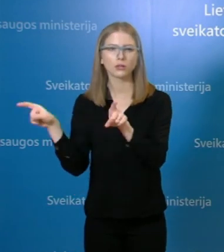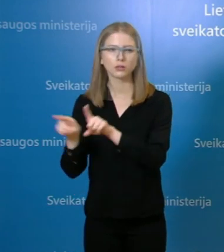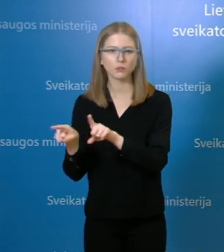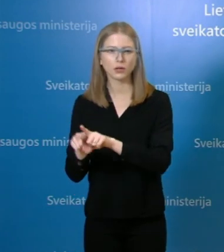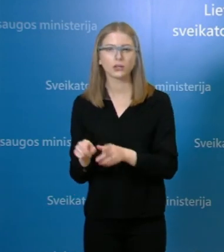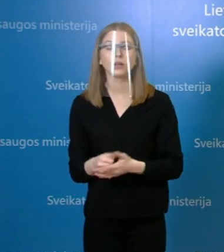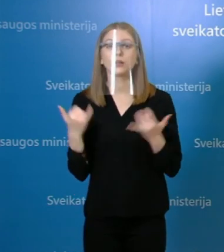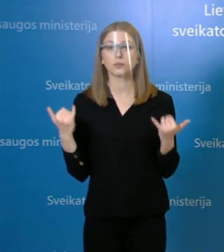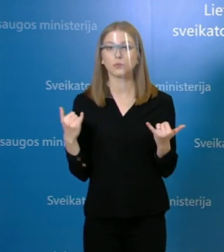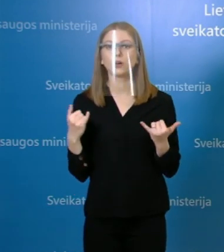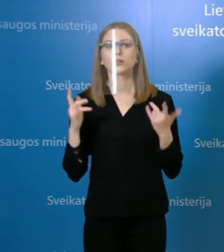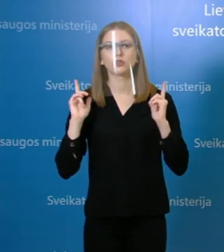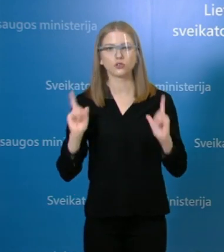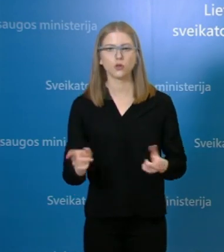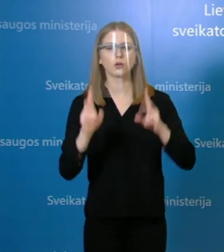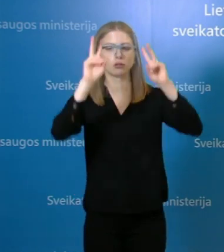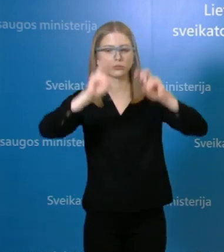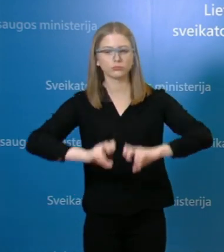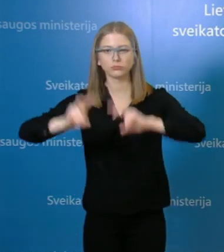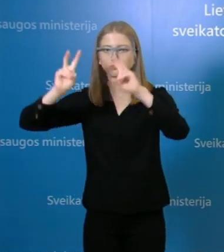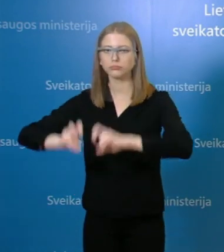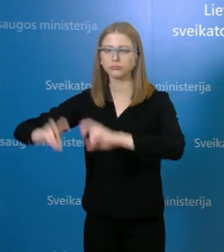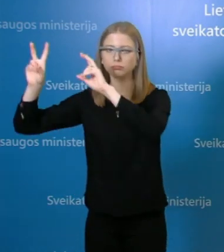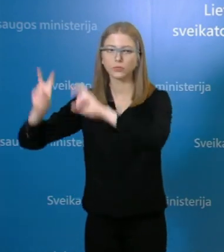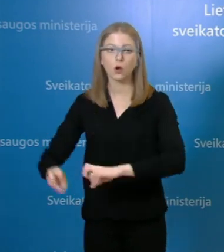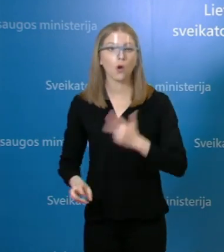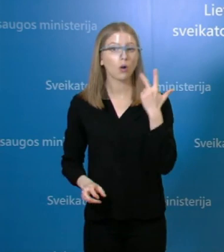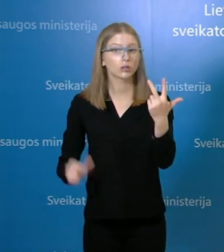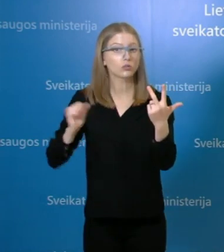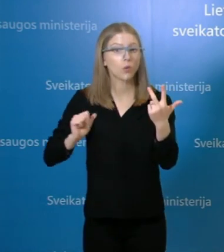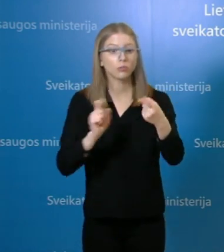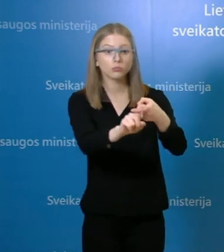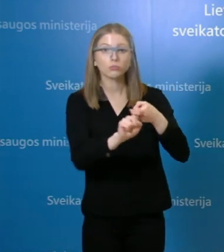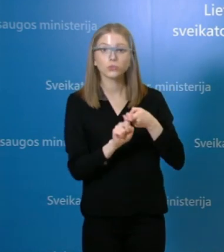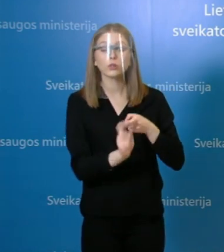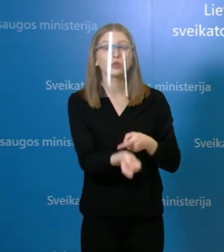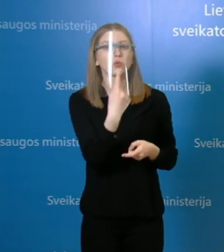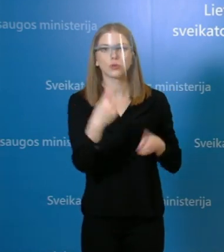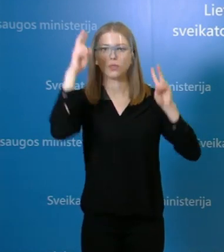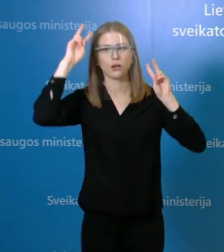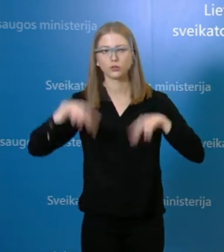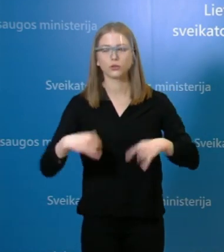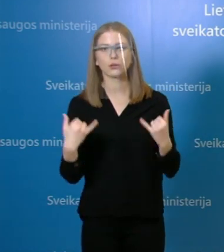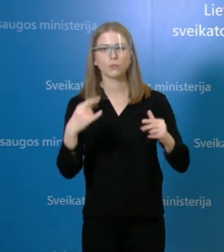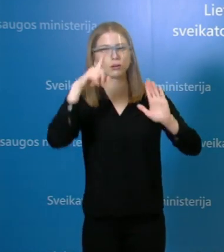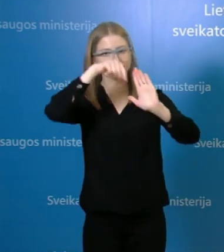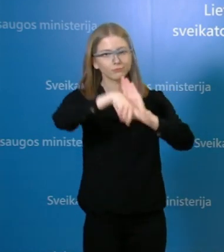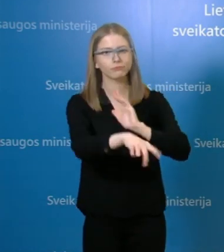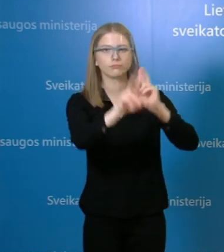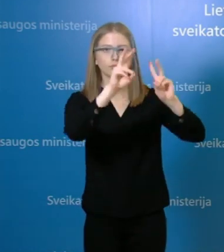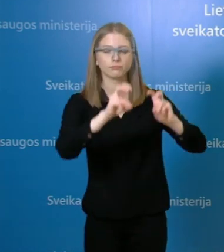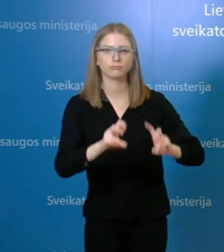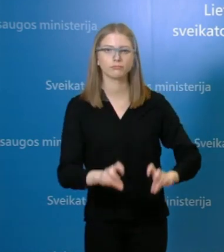vykdoma epidemiologinė diagnostika ir 3 atvejai yra nežinomi ir šiuo metu aiškinamasi kaip jie atsirado.